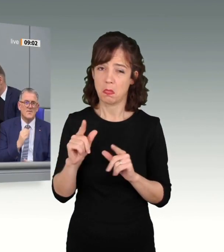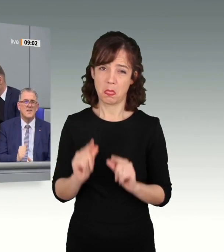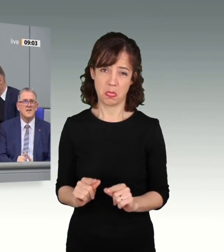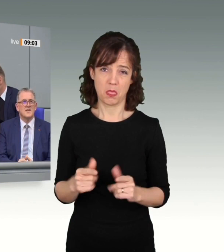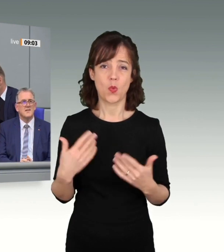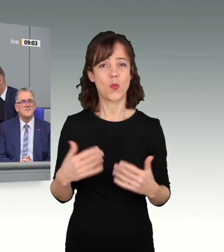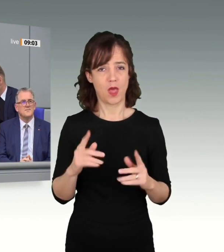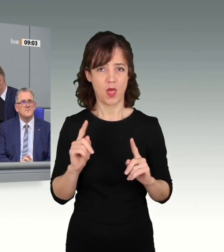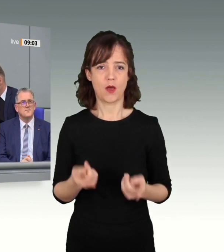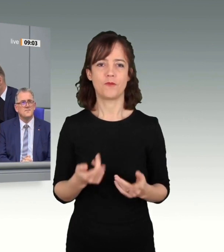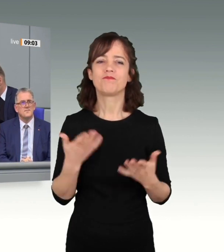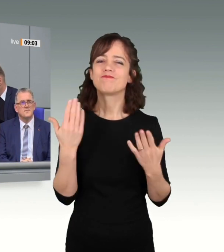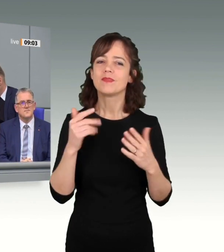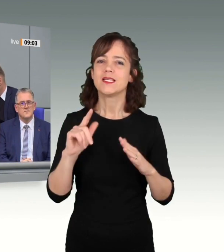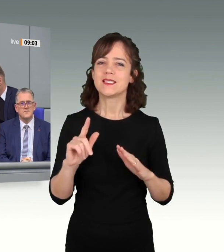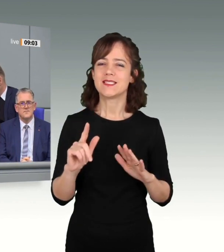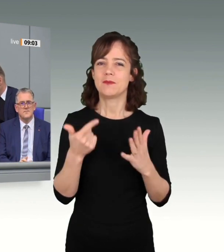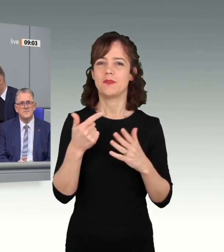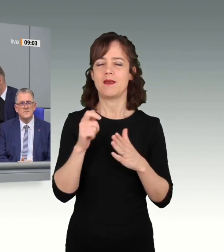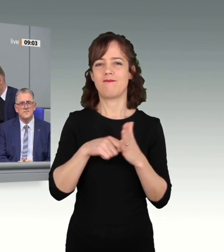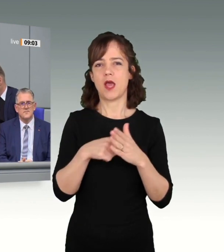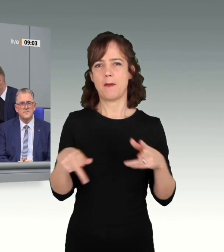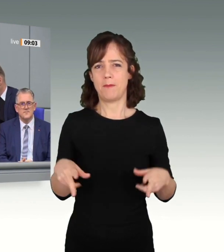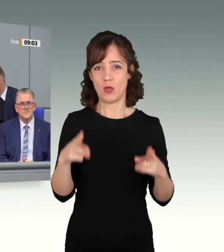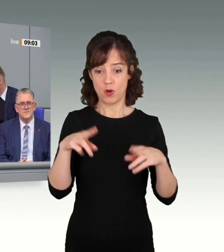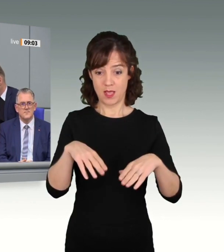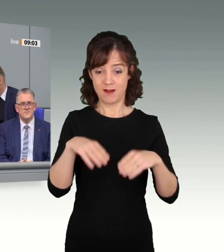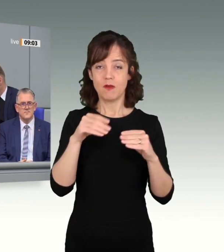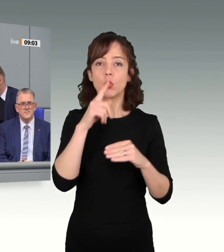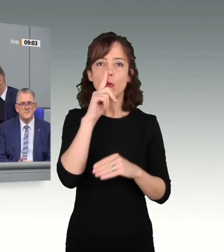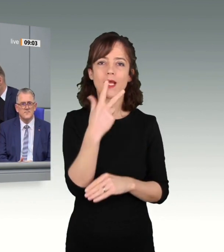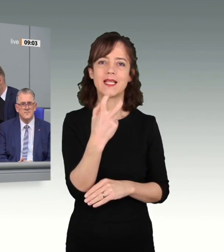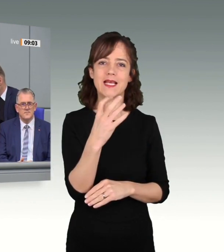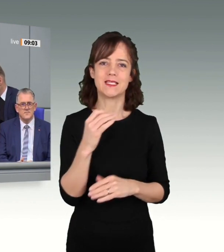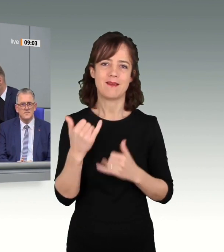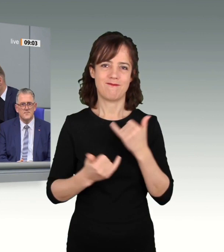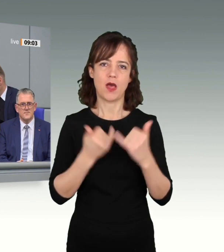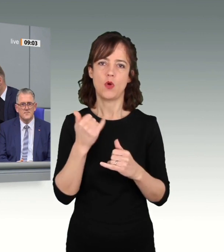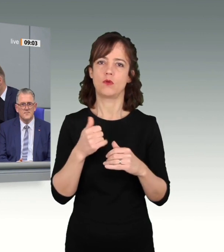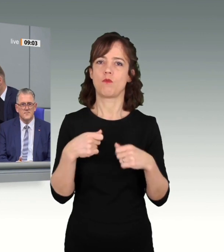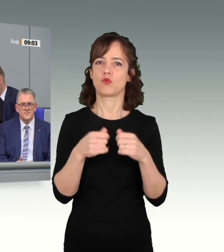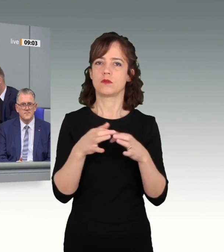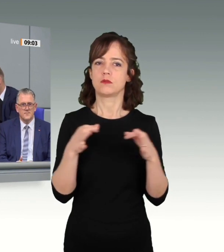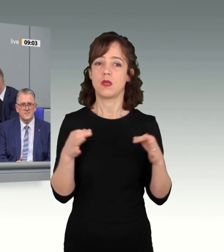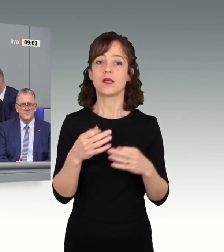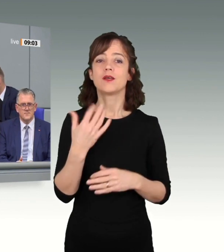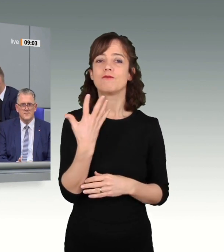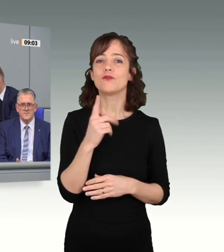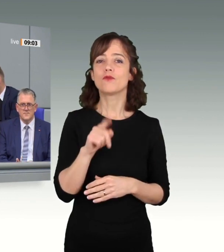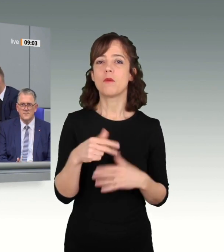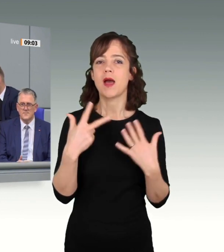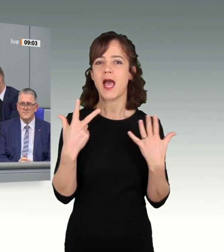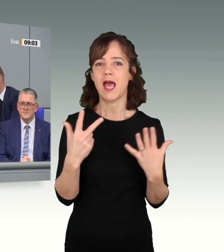Zu Beginn der siebten Wahlperiode gehörten nur 30 Frauen dem Bundestag an, 5,8 Prozent